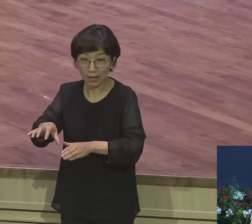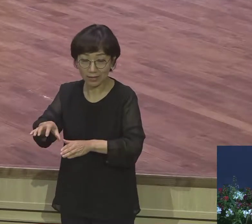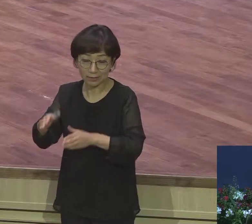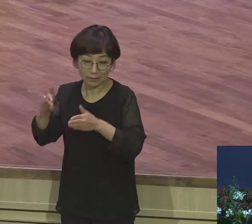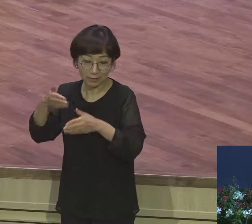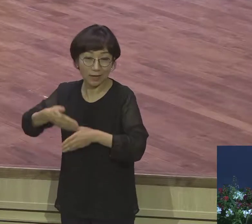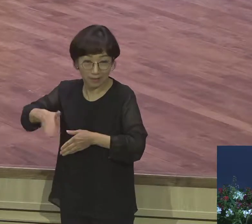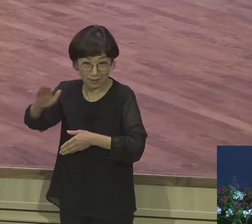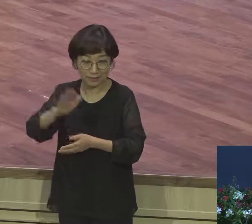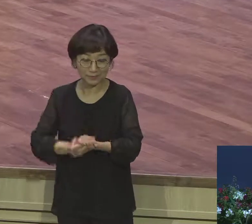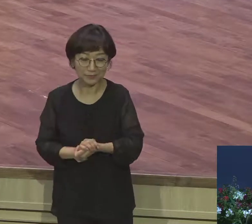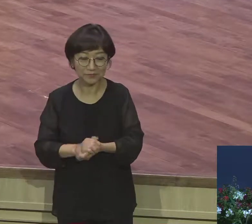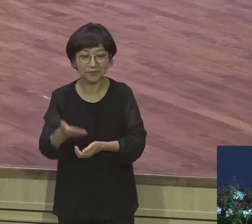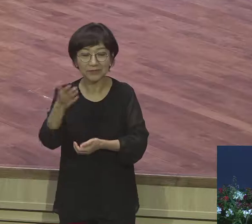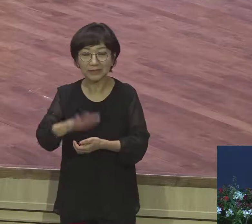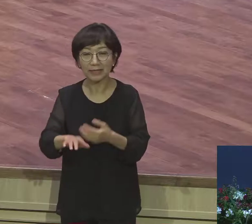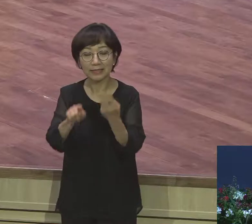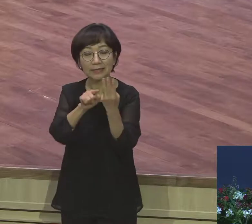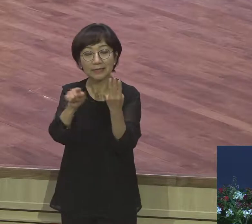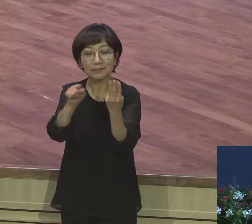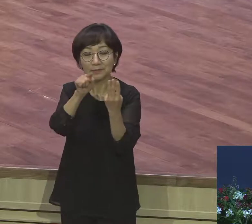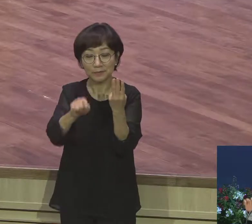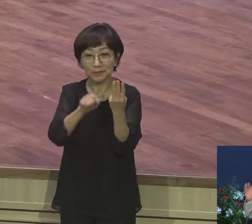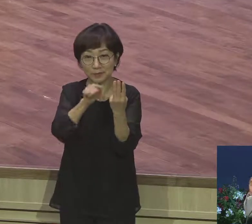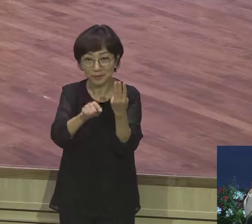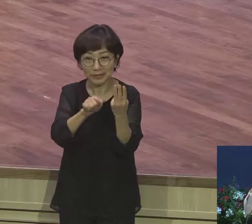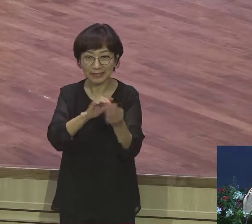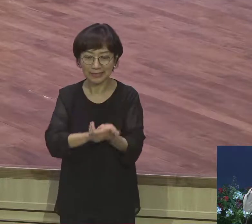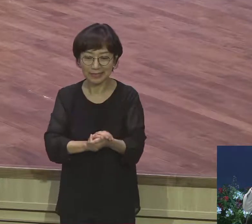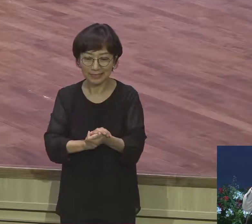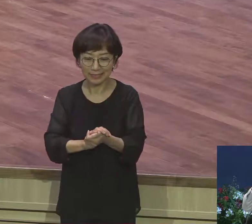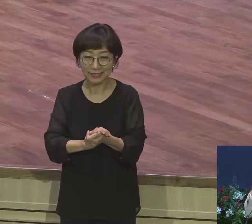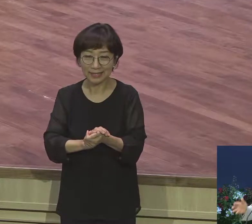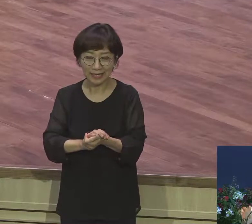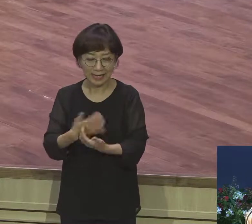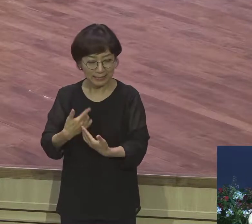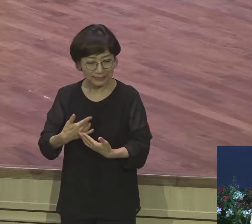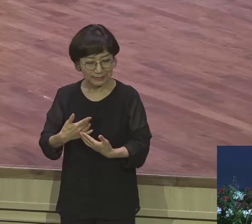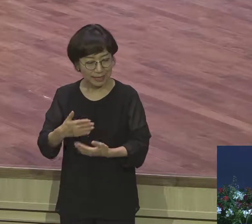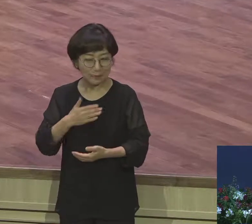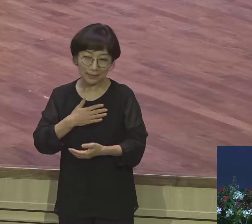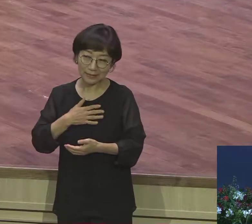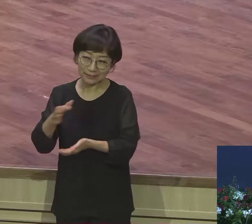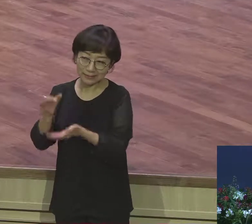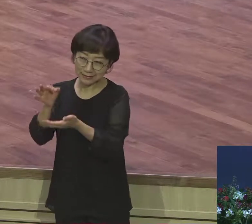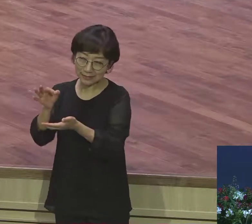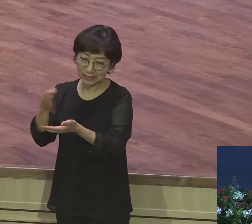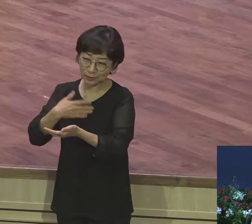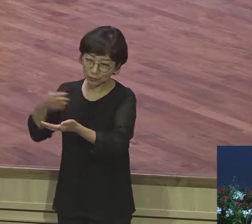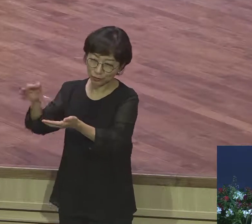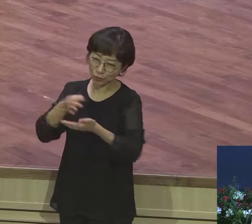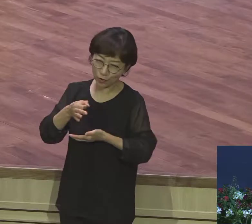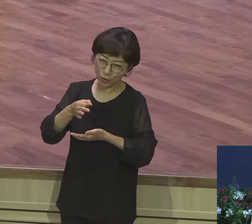가족과 재산을 순순히 내주지 않을 줄 알고 있었기 때문에 라반이 없을 때